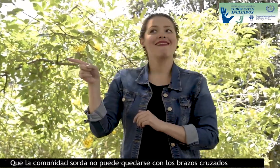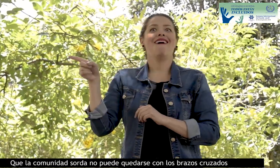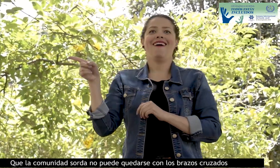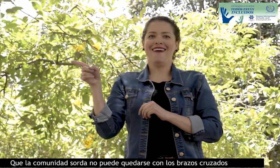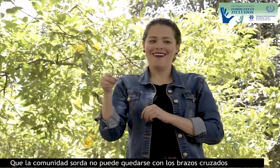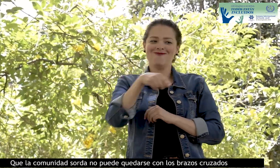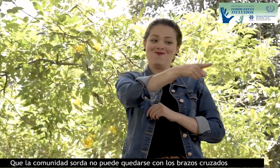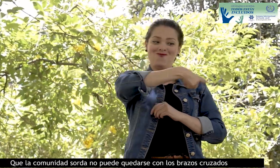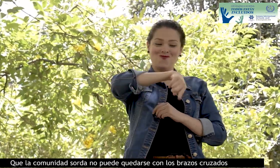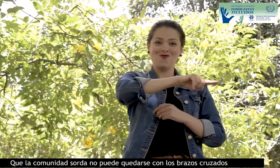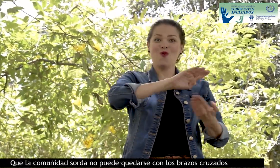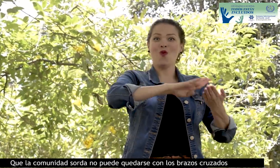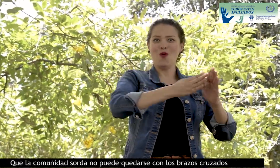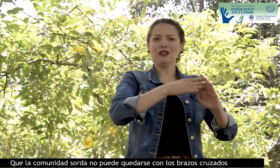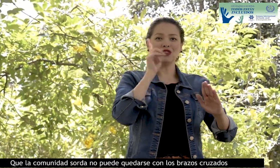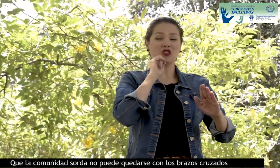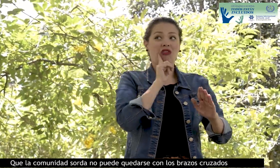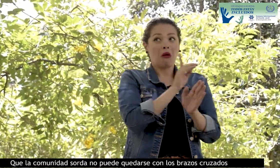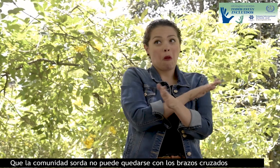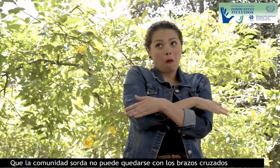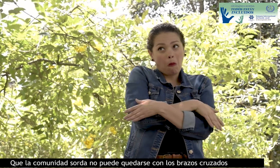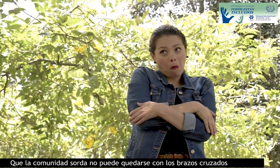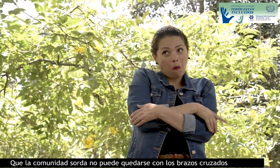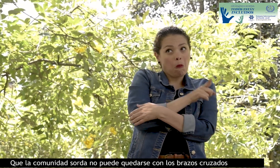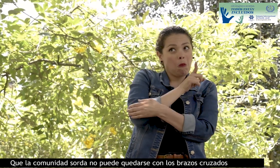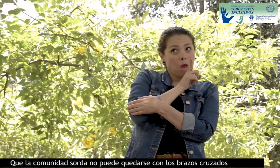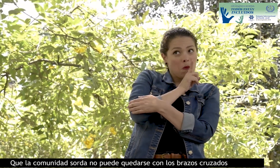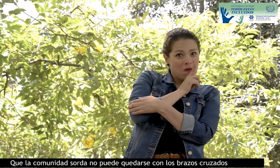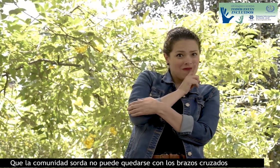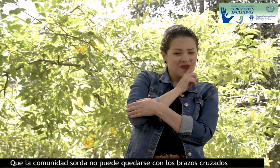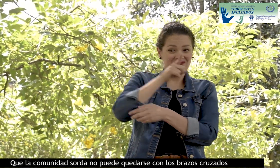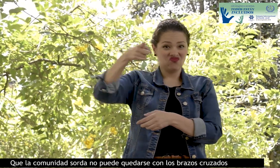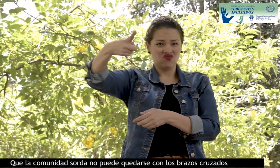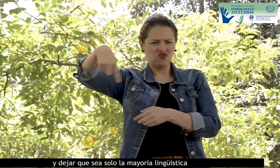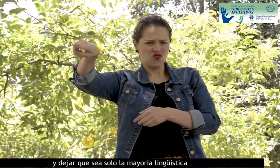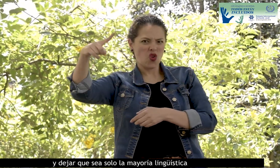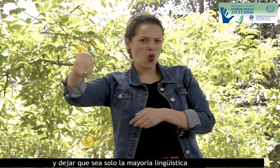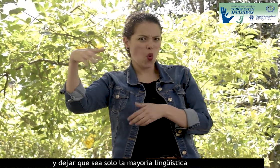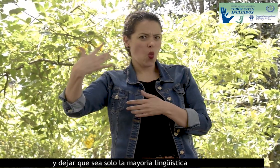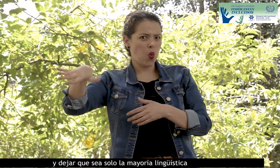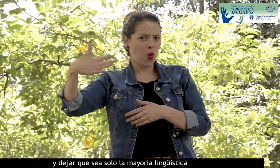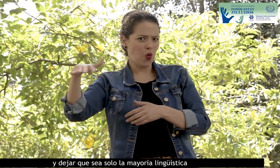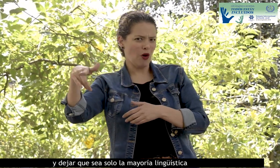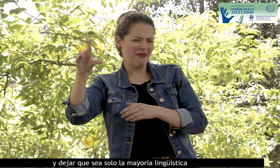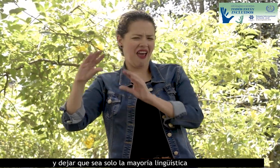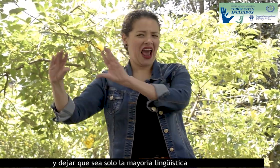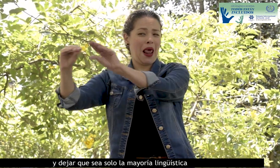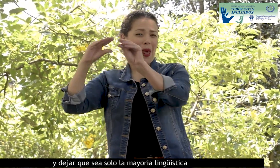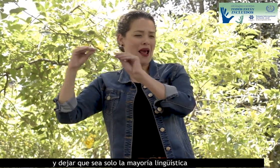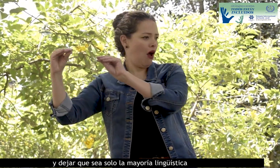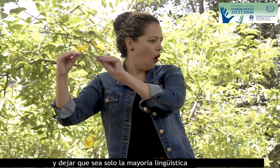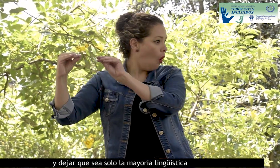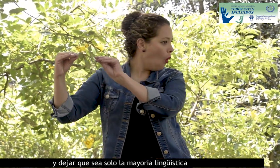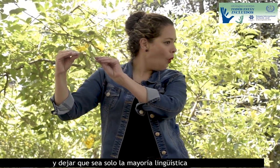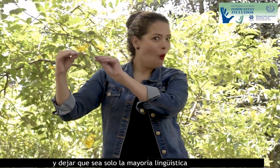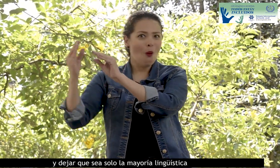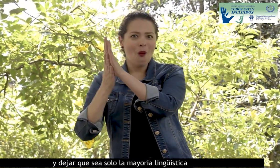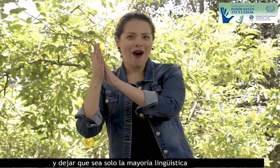¿Que la comunidad sorda no puede quedarse con los brazos cruzados? ¿Y dejar que sea solo la mayoría lingüística?